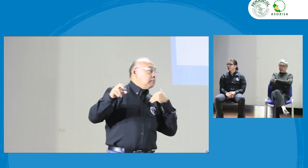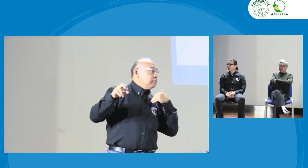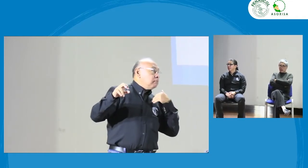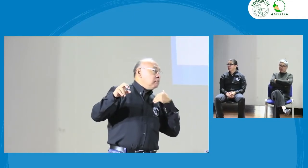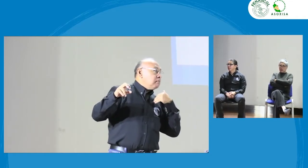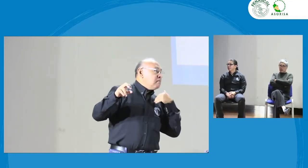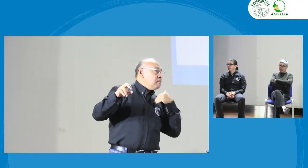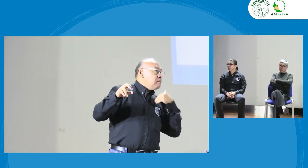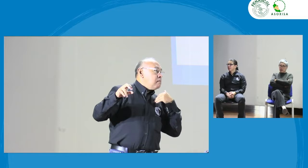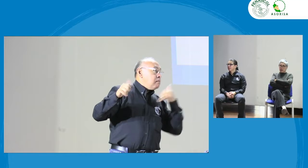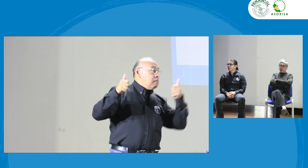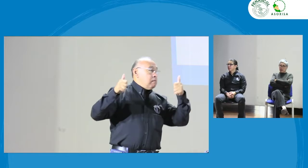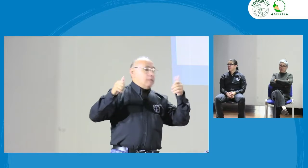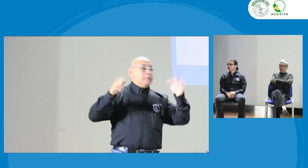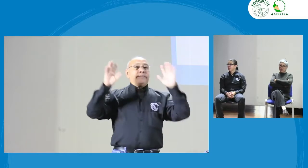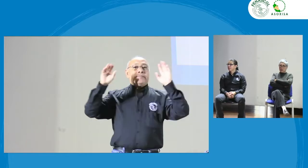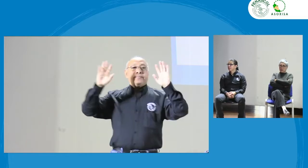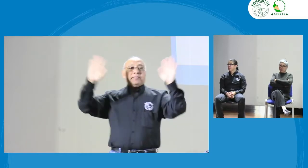¿Me están llamando por aquí? ¿Todo bien? Bueno. Bueno,